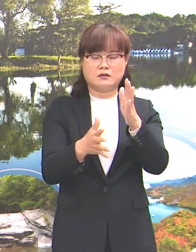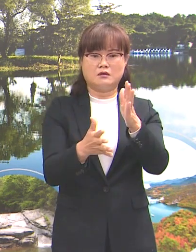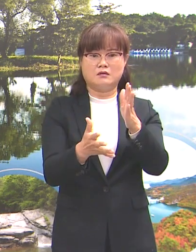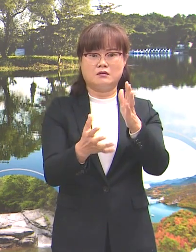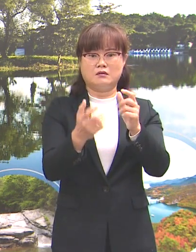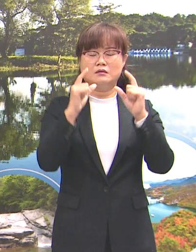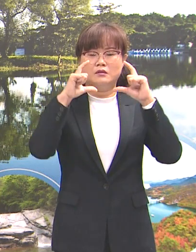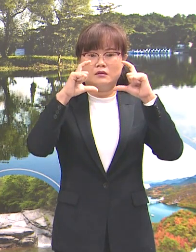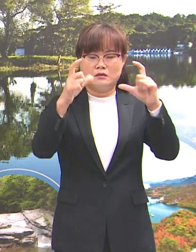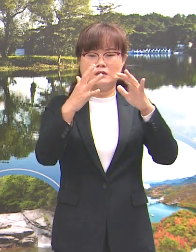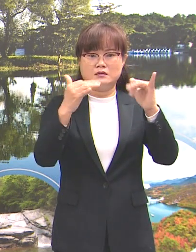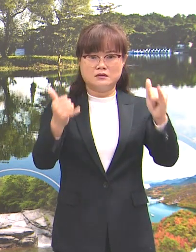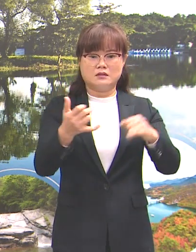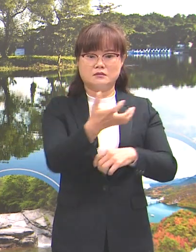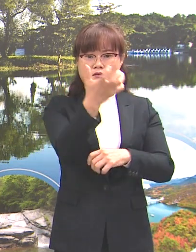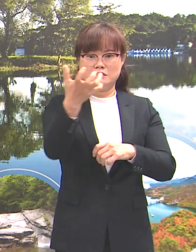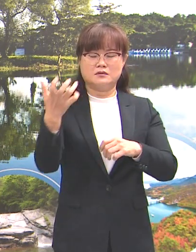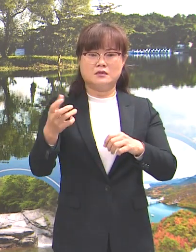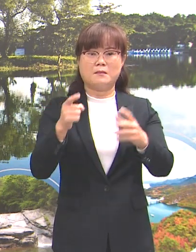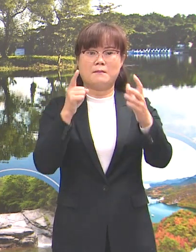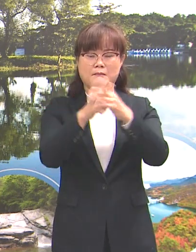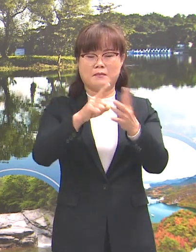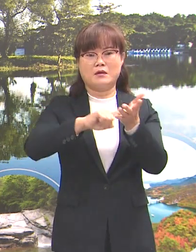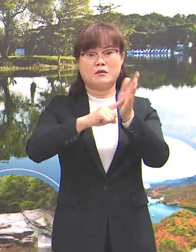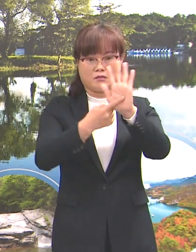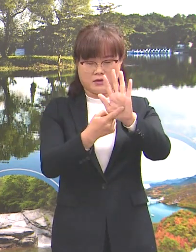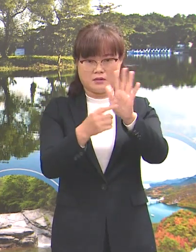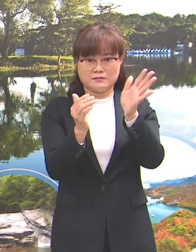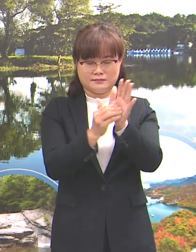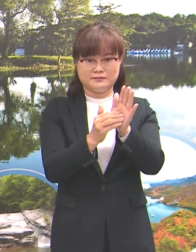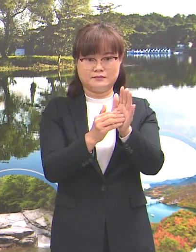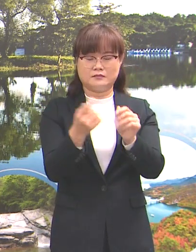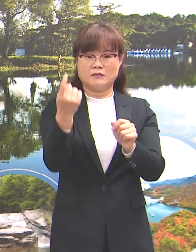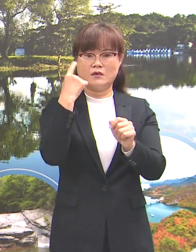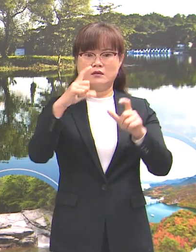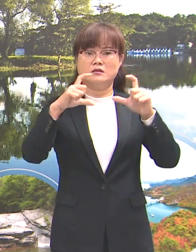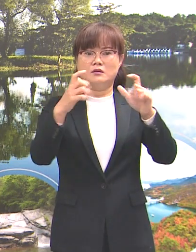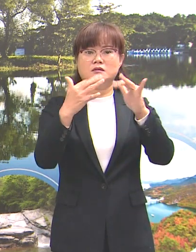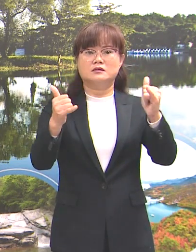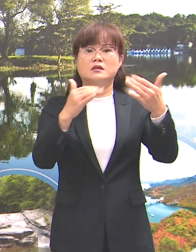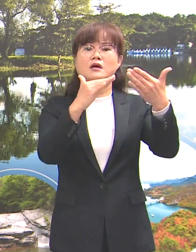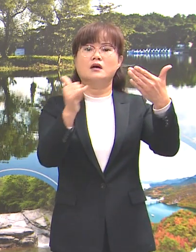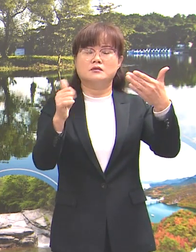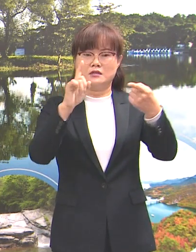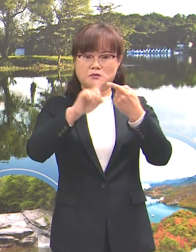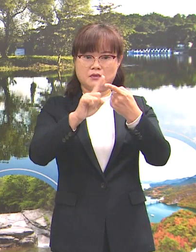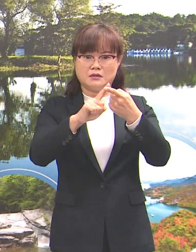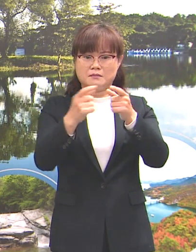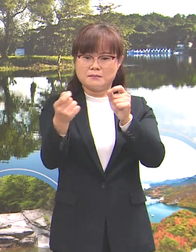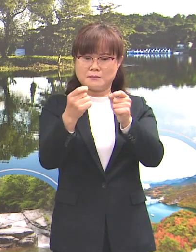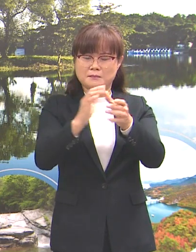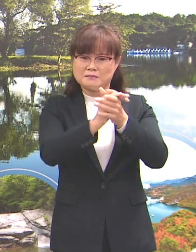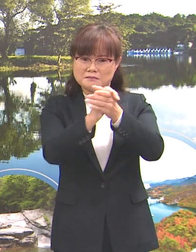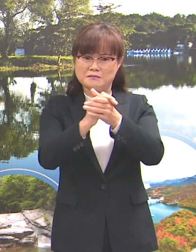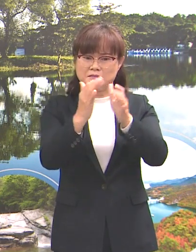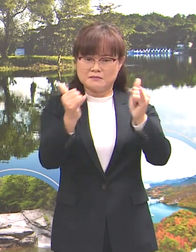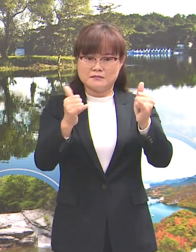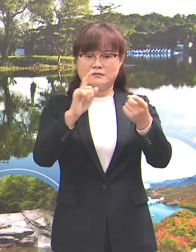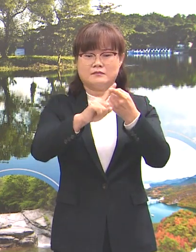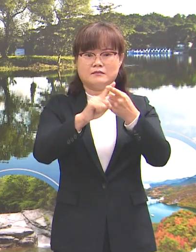파악하여 공개한 바 있습니다. 어제 확진자 9명에 대한 밀접 접촉자 및